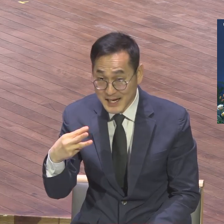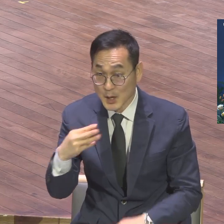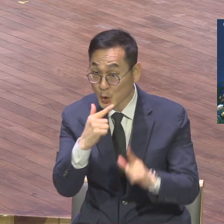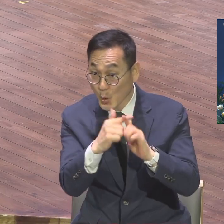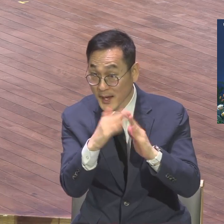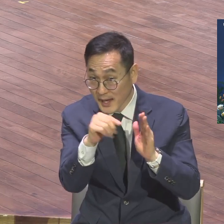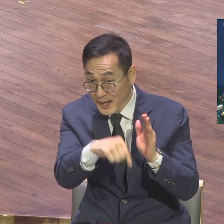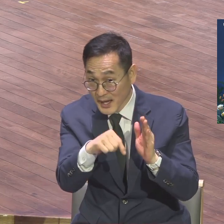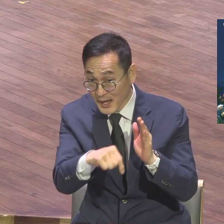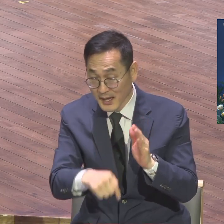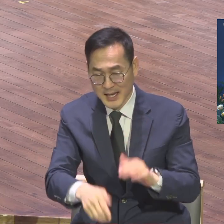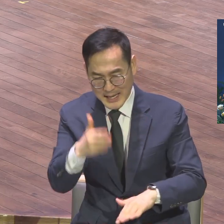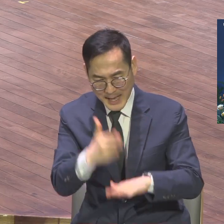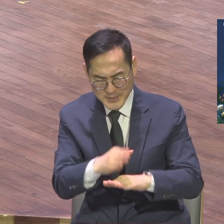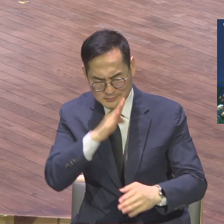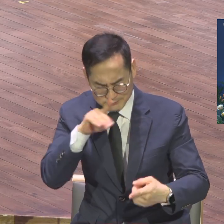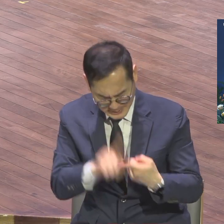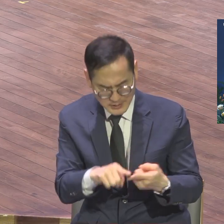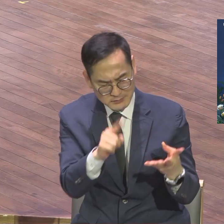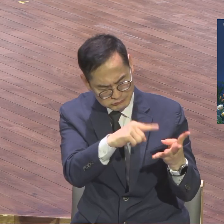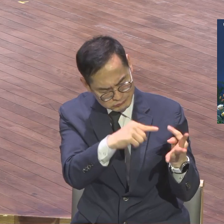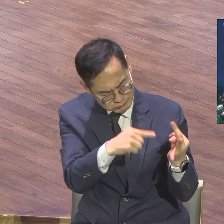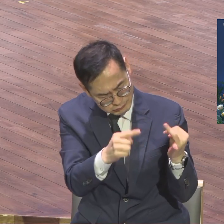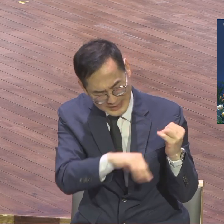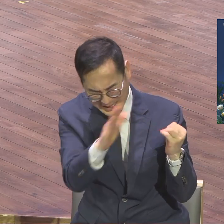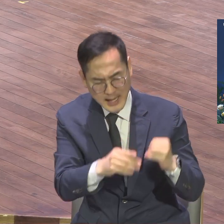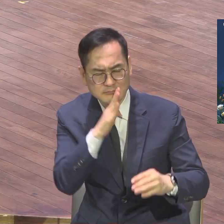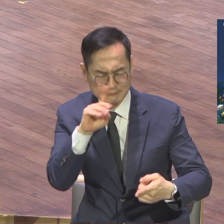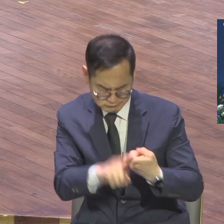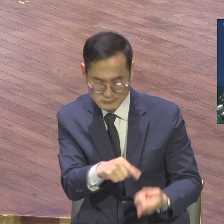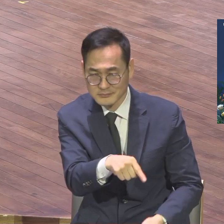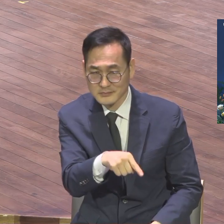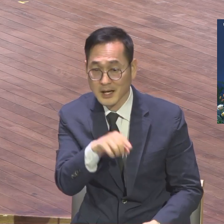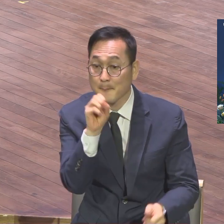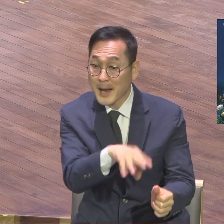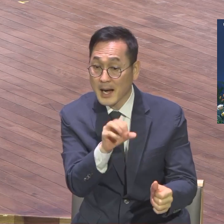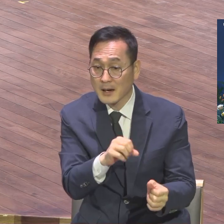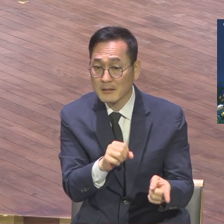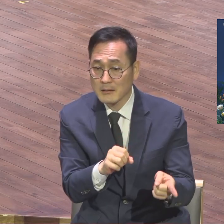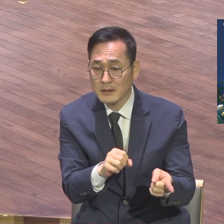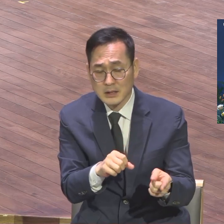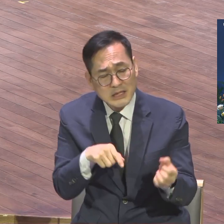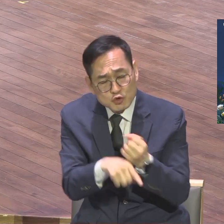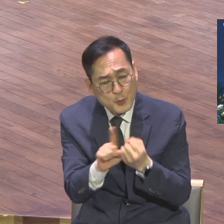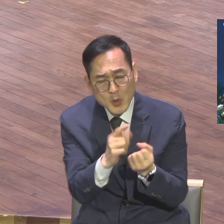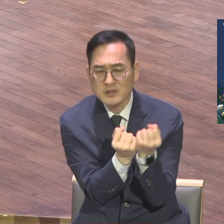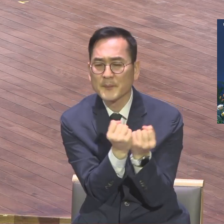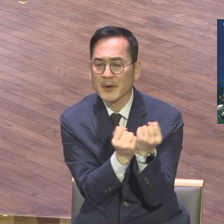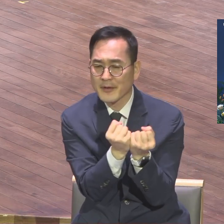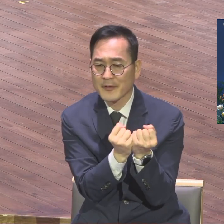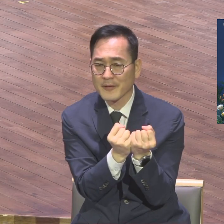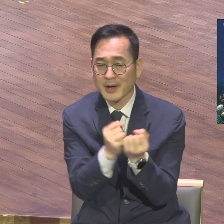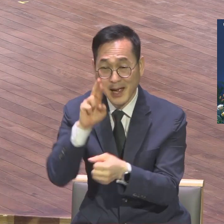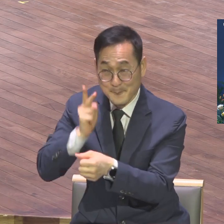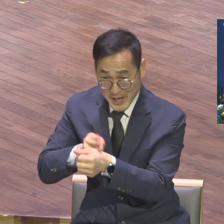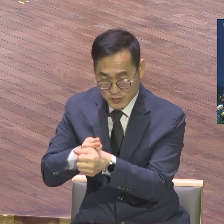감사해야 하는지 설명을 하고 있어요. 사도 바울이 무엇보다도 강조한 것이 처음부터 우리를